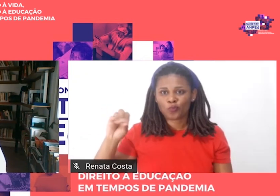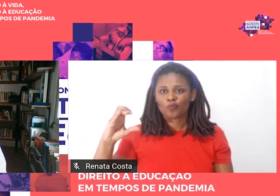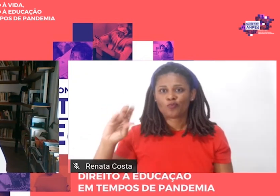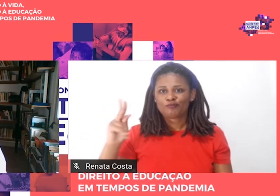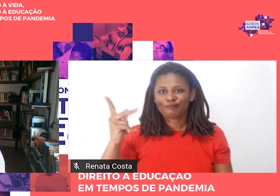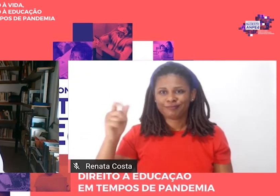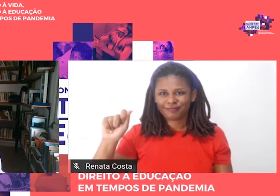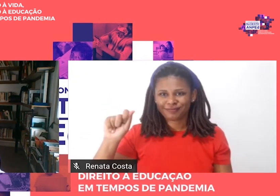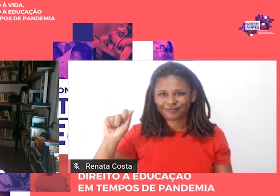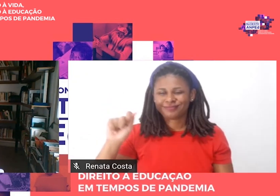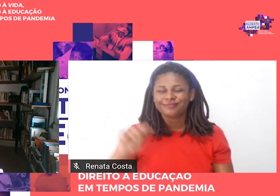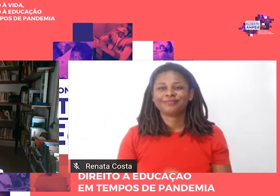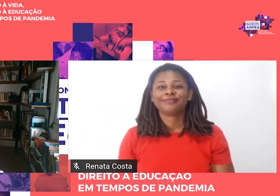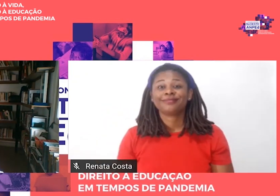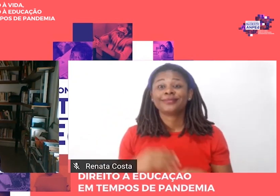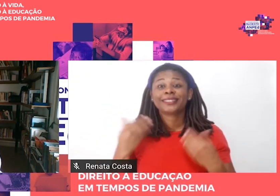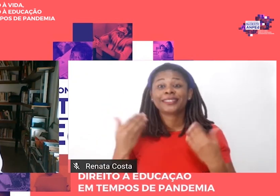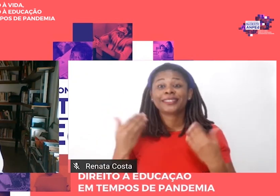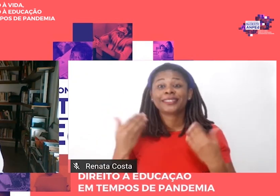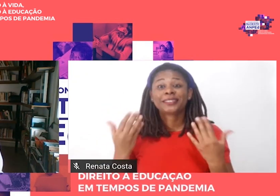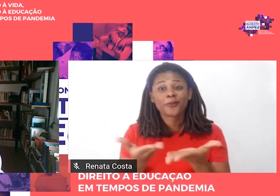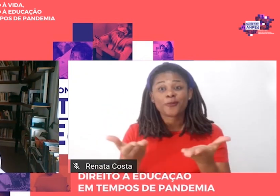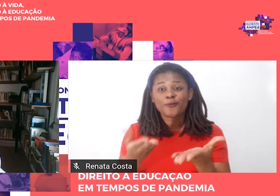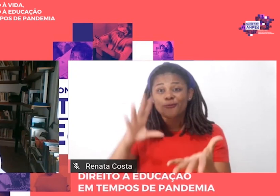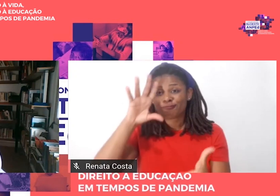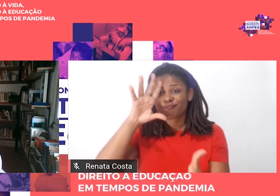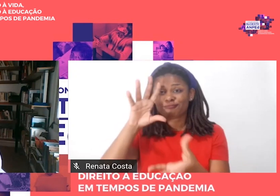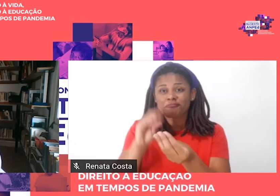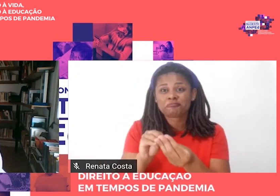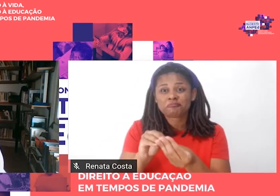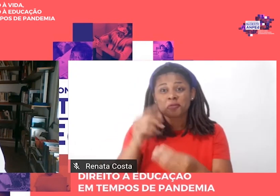para concluir, não sei se eu já estourei o tempo,